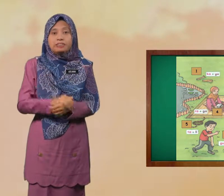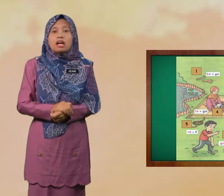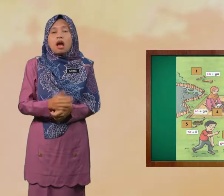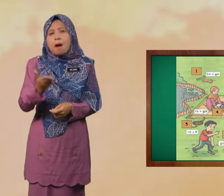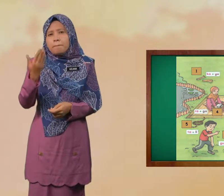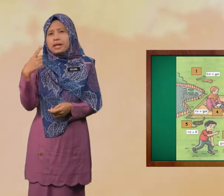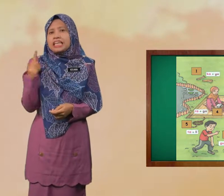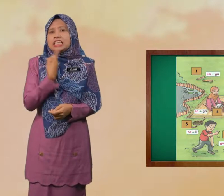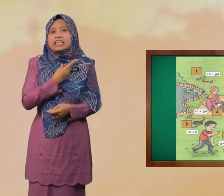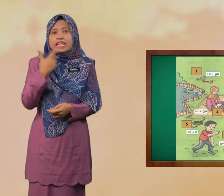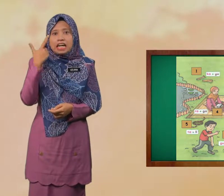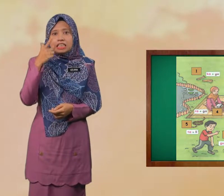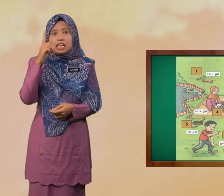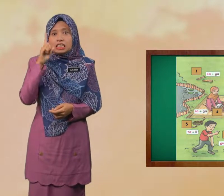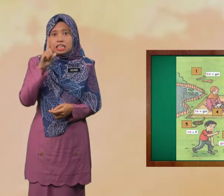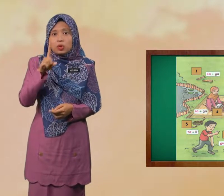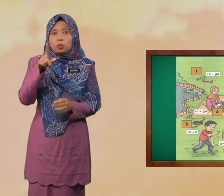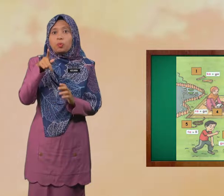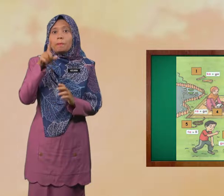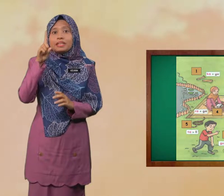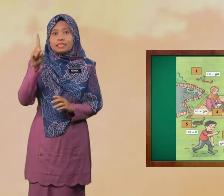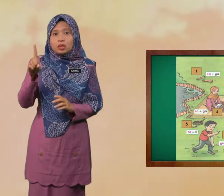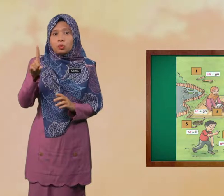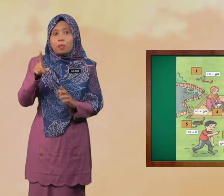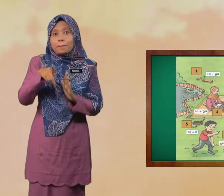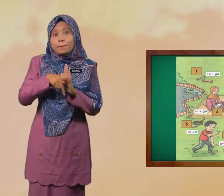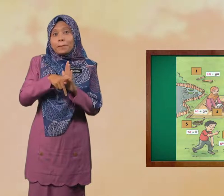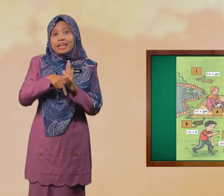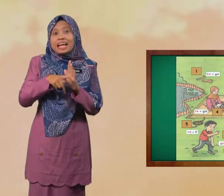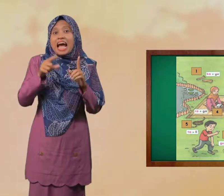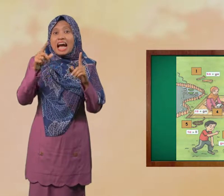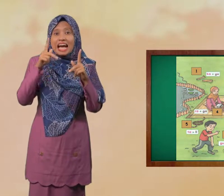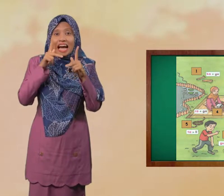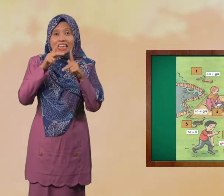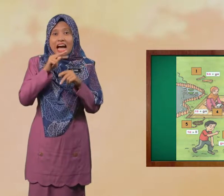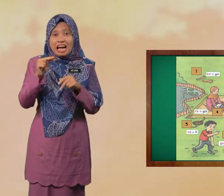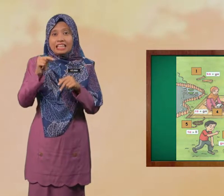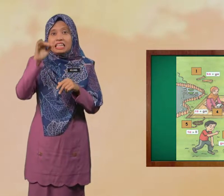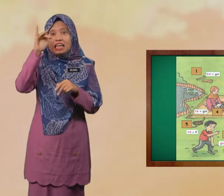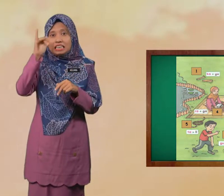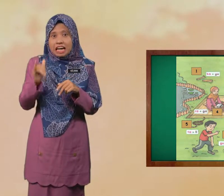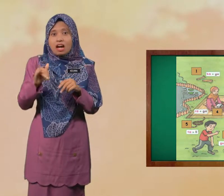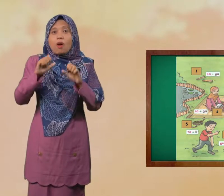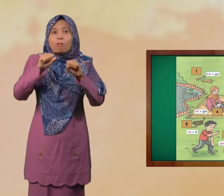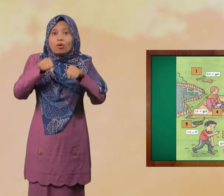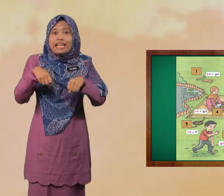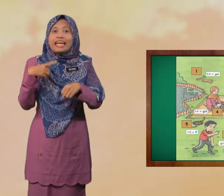Mari kita Lihat Satu Persatu Perkataan Yang Boleh